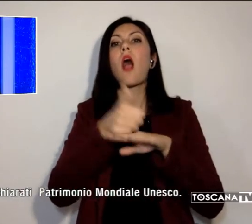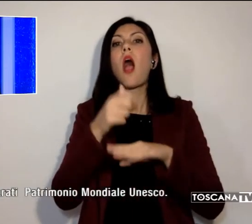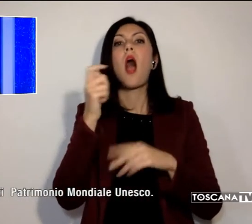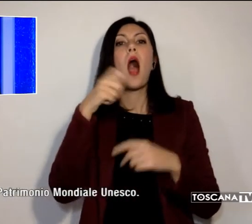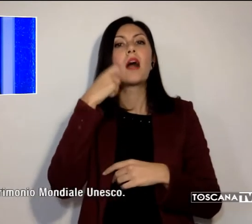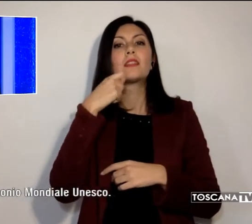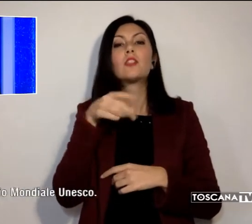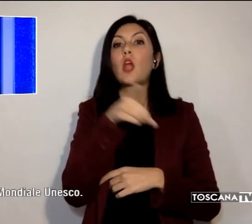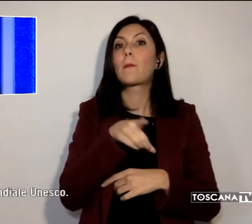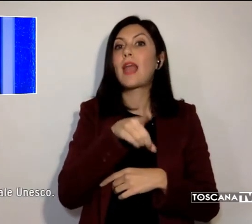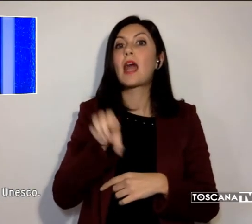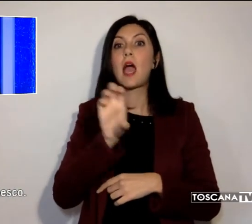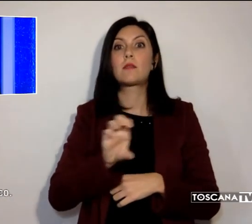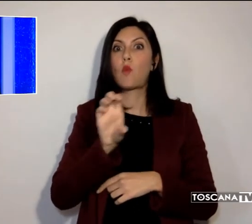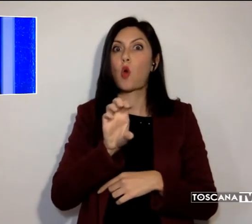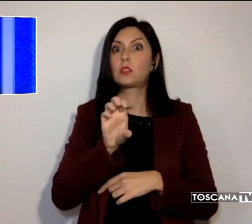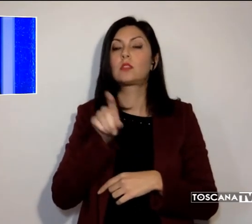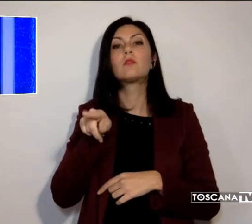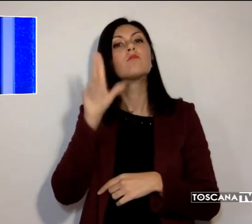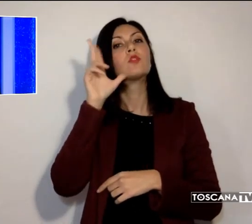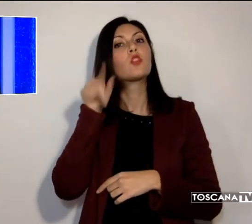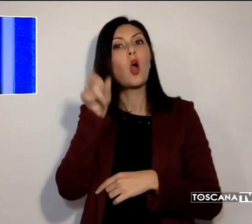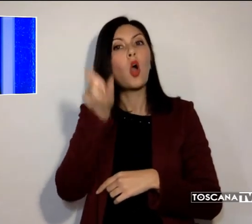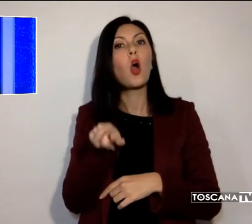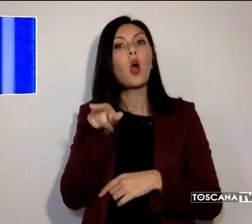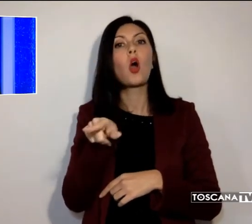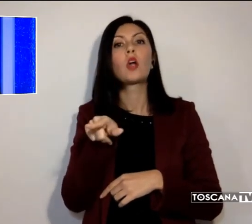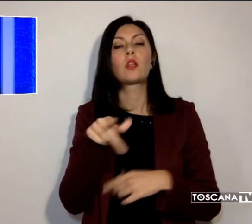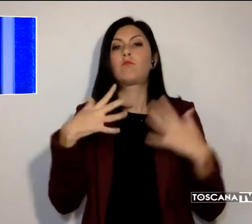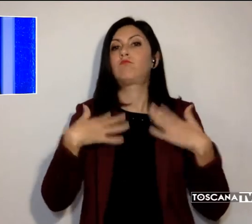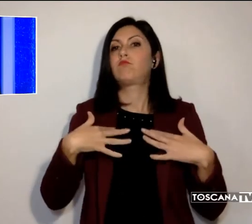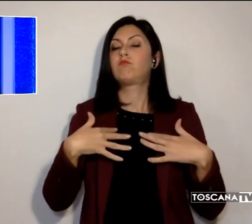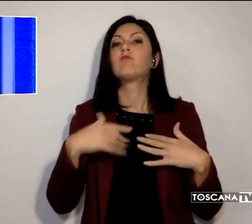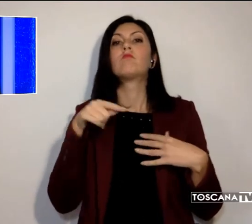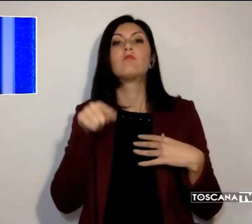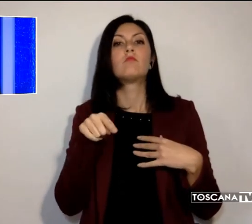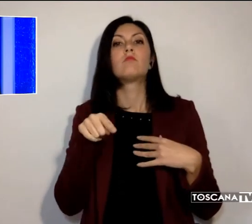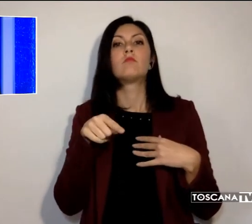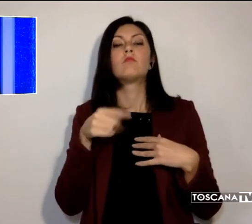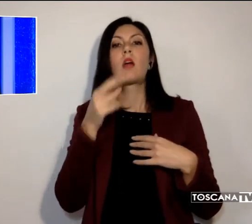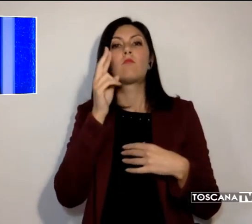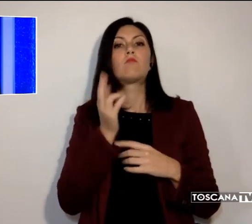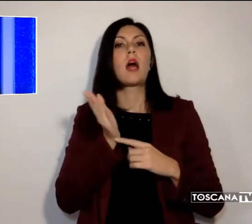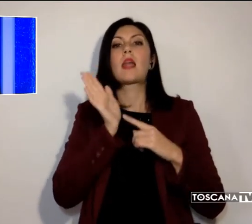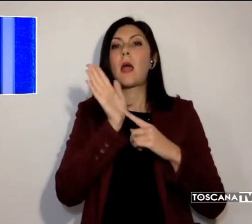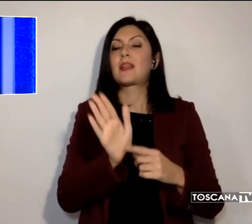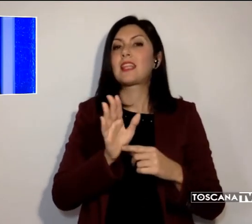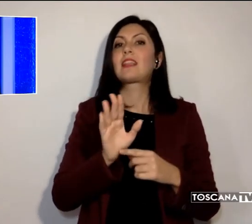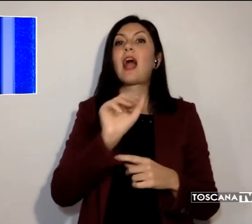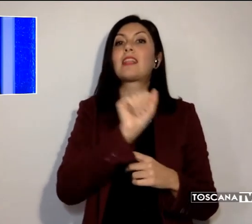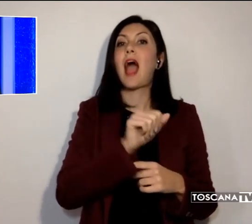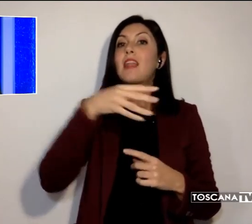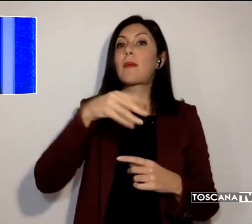Sarà lei, nei panni della rappresentante della dinastia medicea Anna Maria Luisa, a